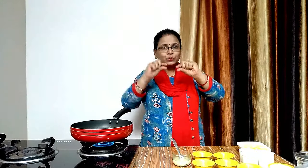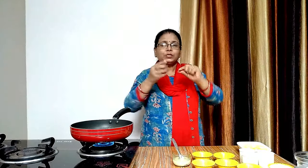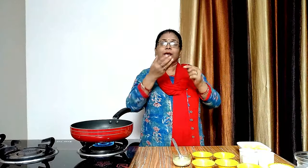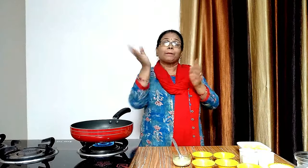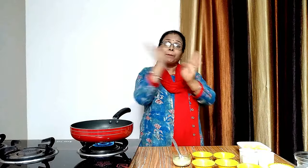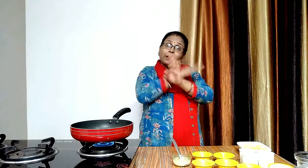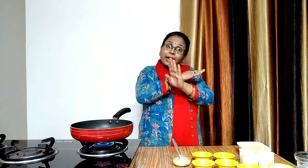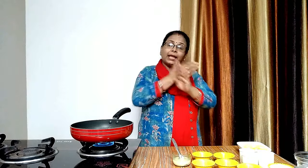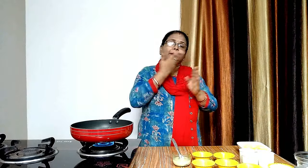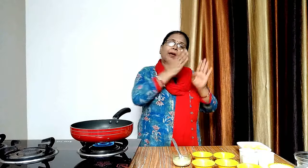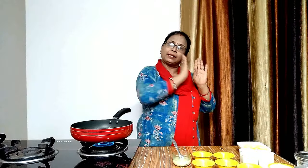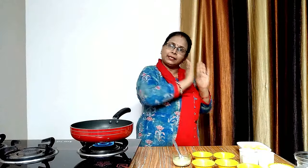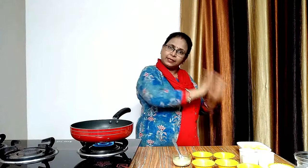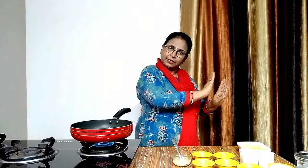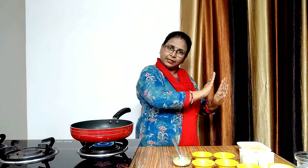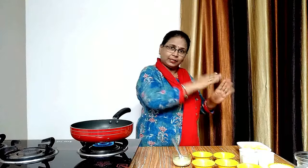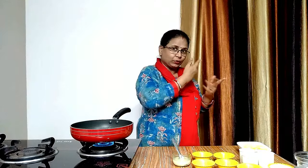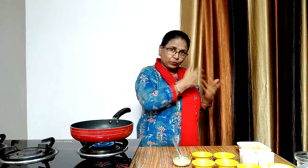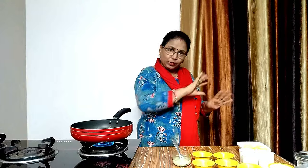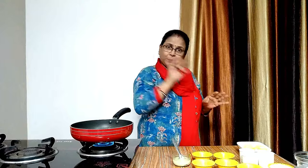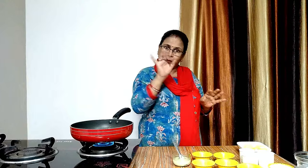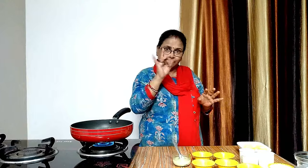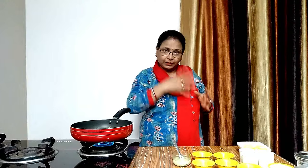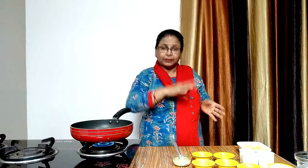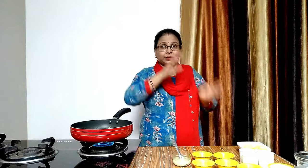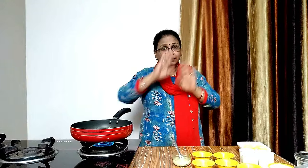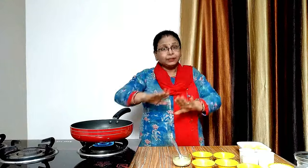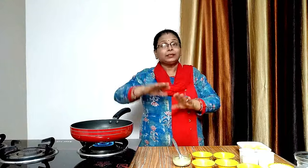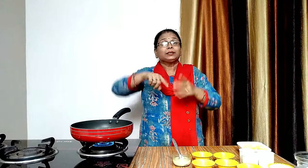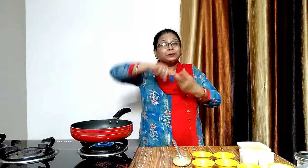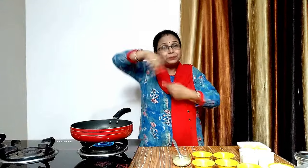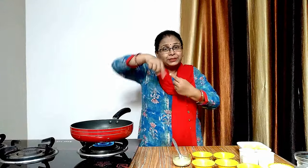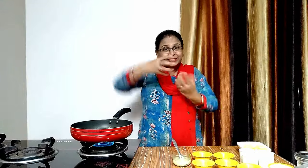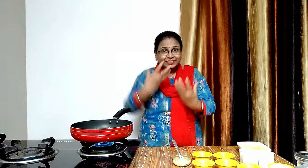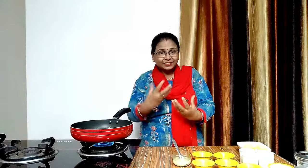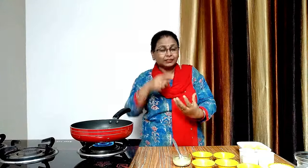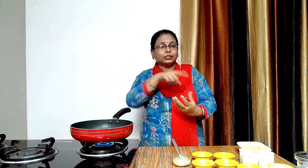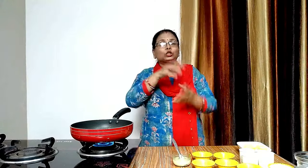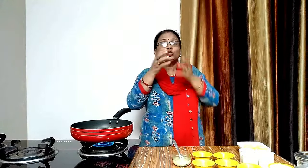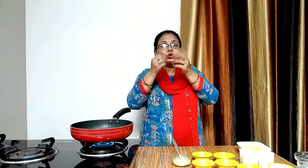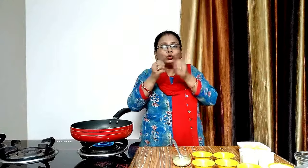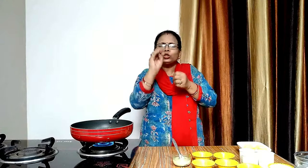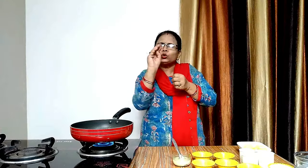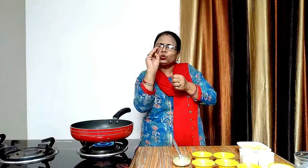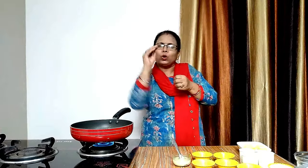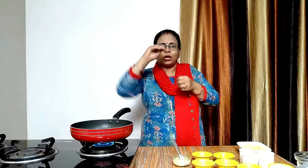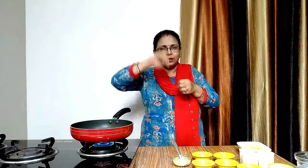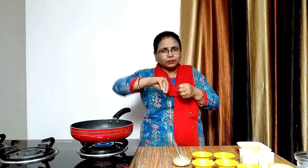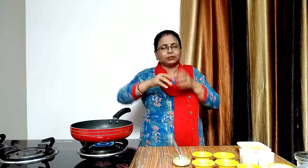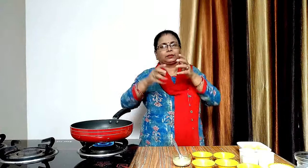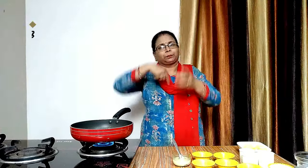अब हम इसमें काजू का पेस्ट जा लेंगे इसके लिए हमने पहले ही काजू को भिखो कर दूद के साब पेस्ट बना लिया था